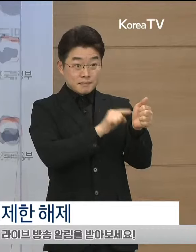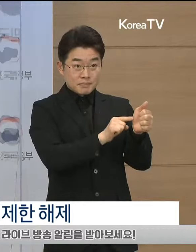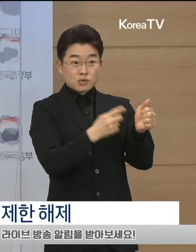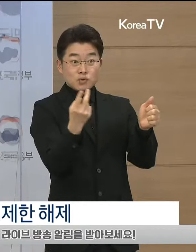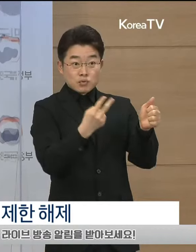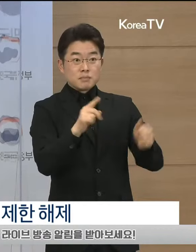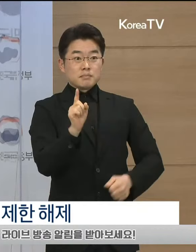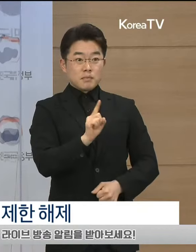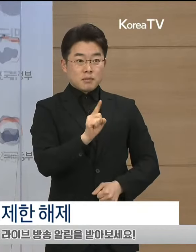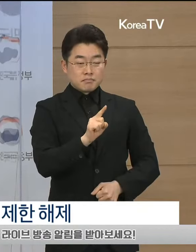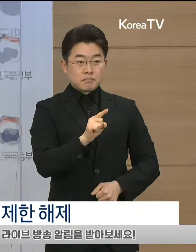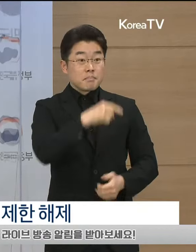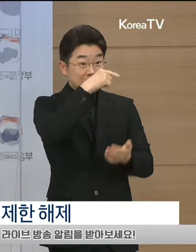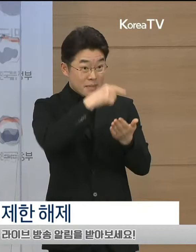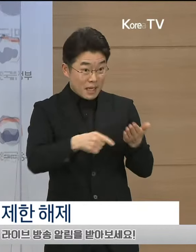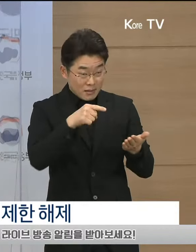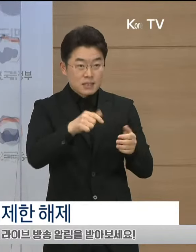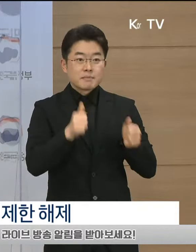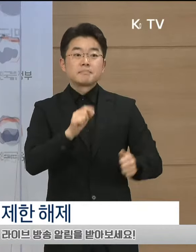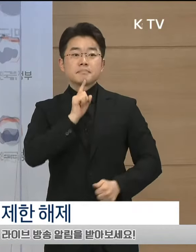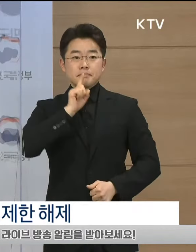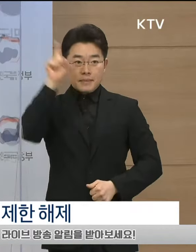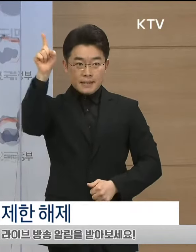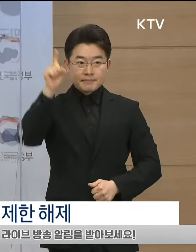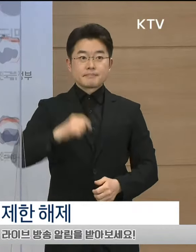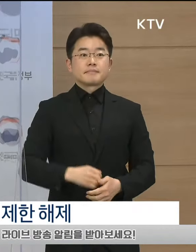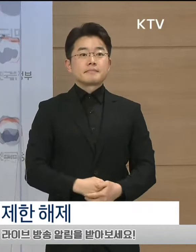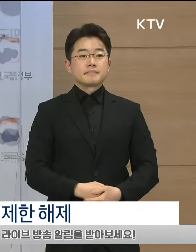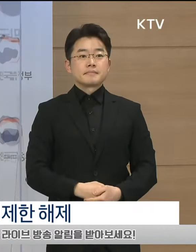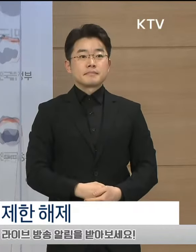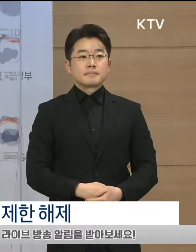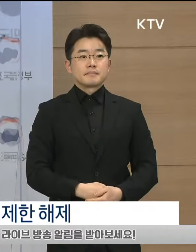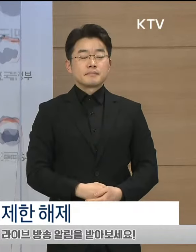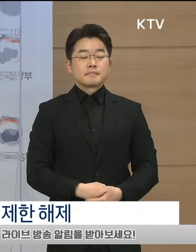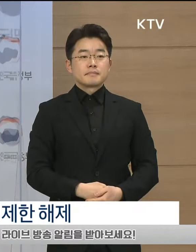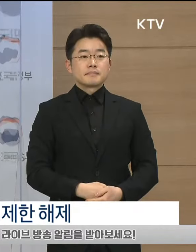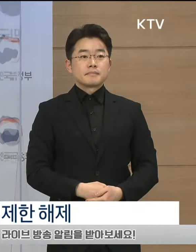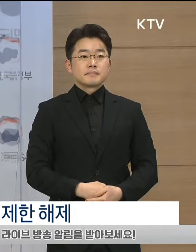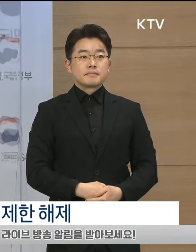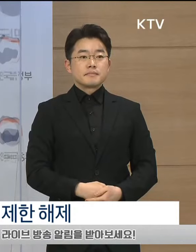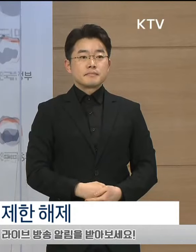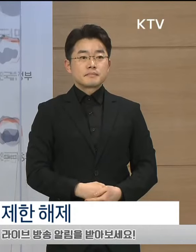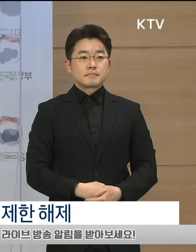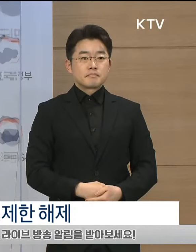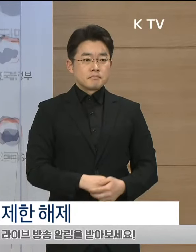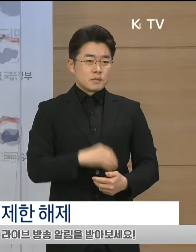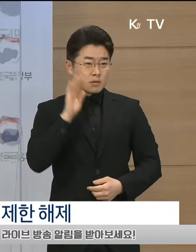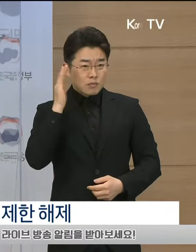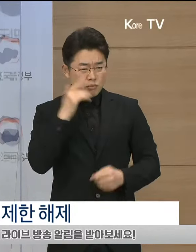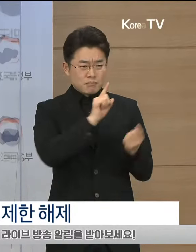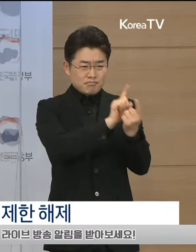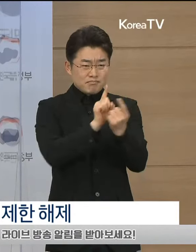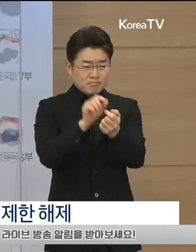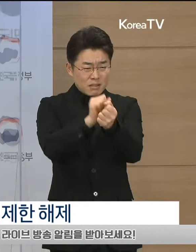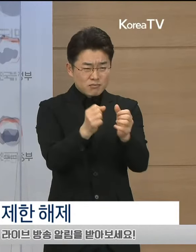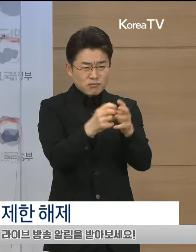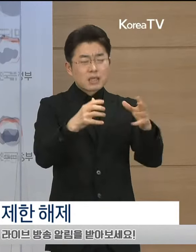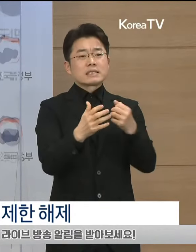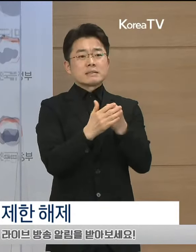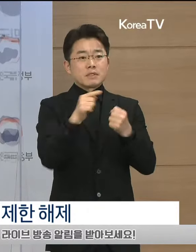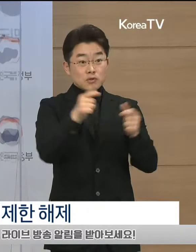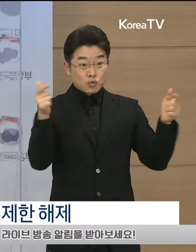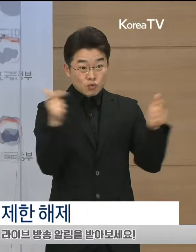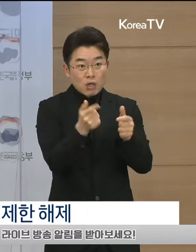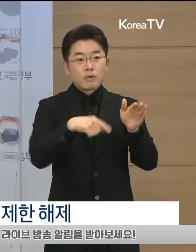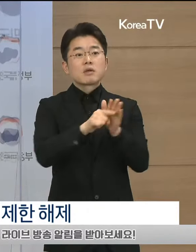대해서는 발생한 손해에 대해 구상권을 청구하도록 하겠습니다. 개인 간의 모임 등을 통한 전파를 최소화하기